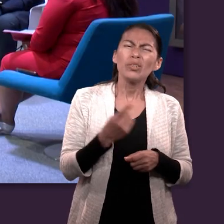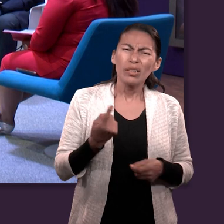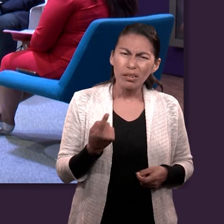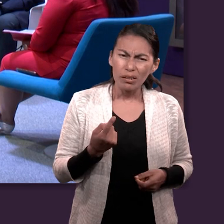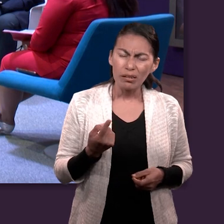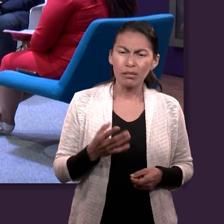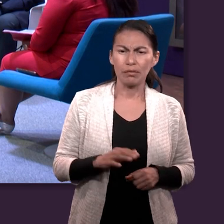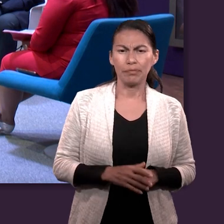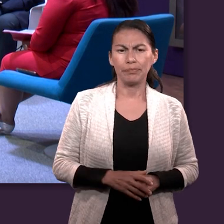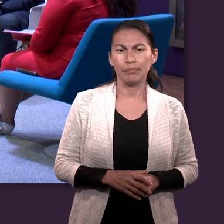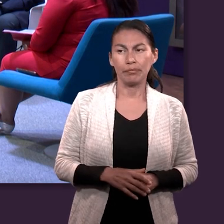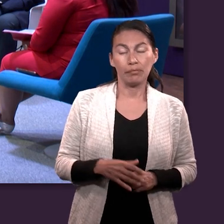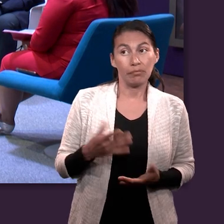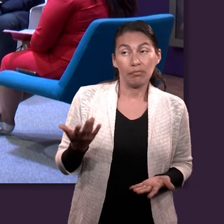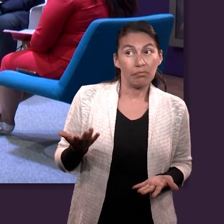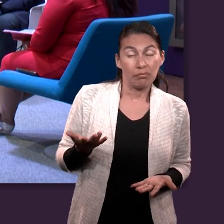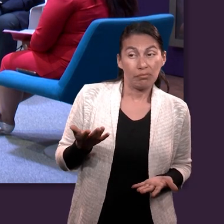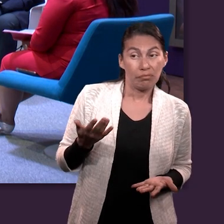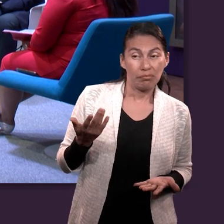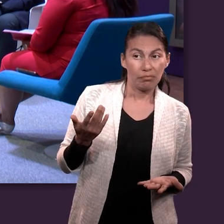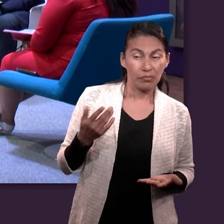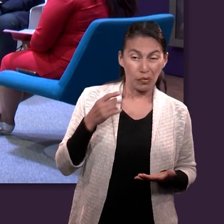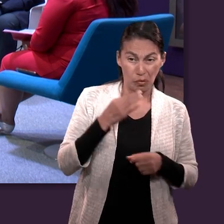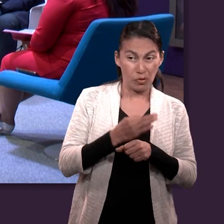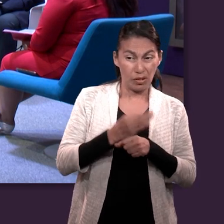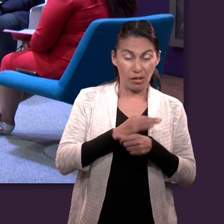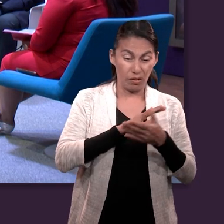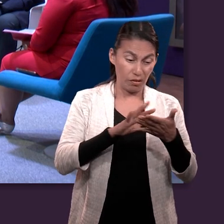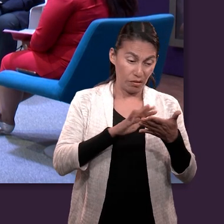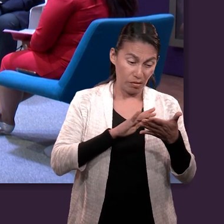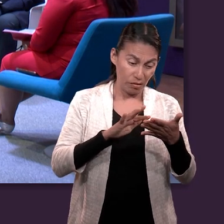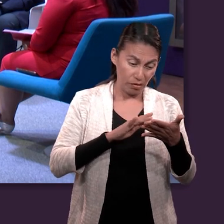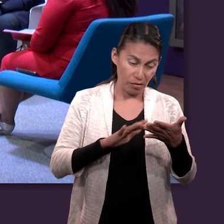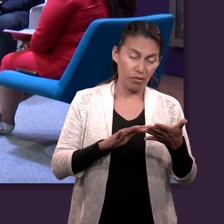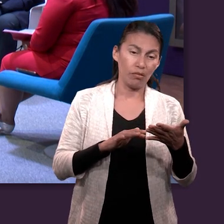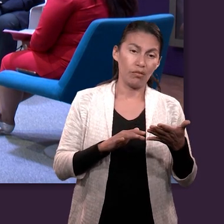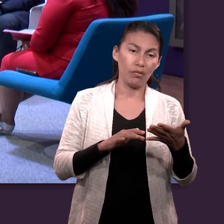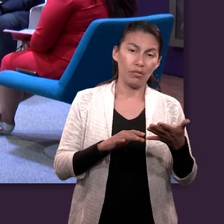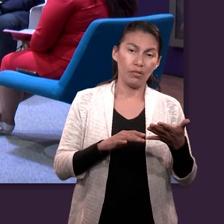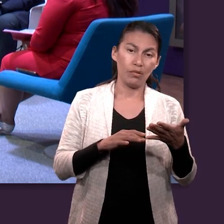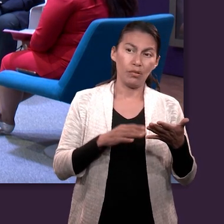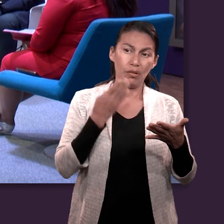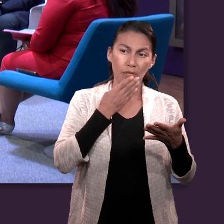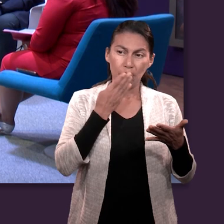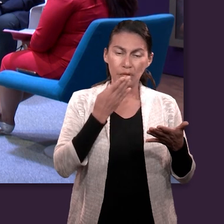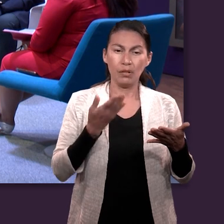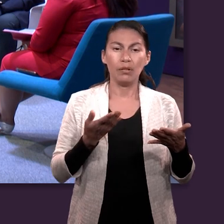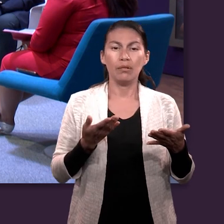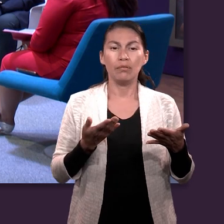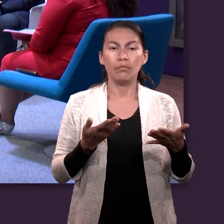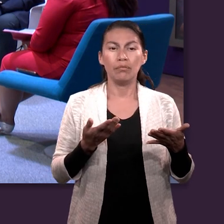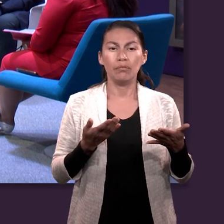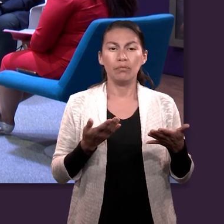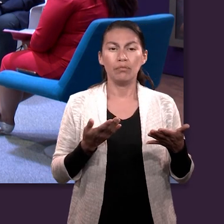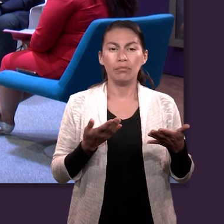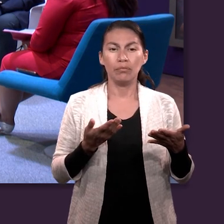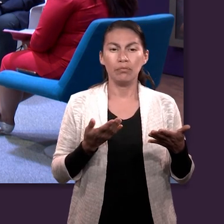A lo mejor, ahorita que estabas leyendo una vez más el texto, que